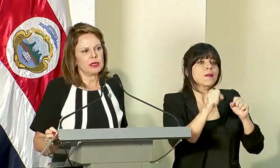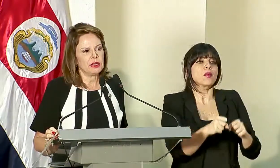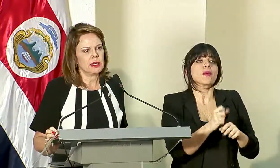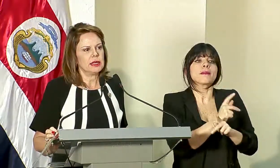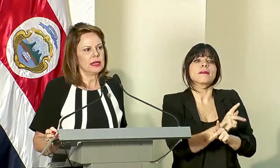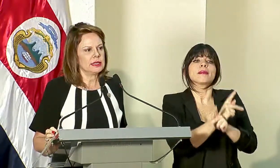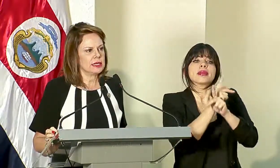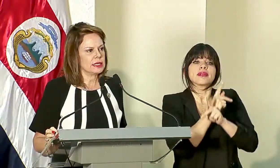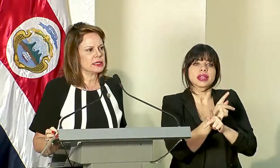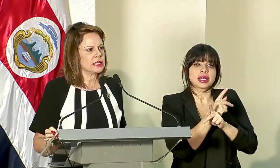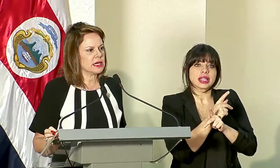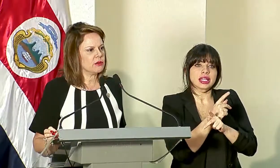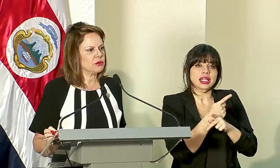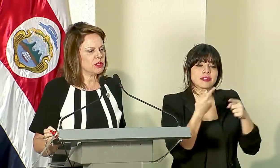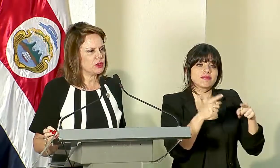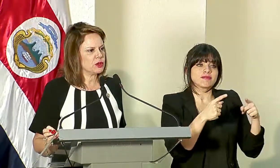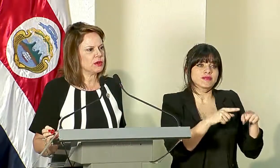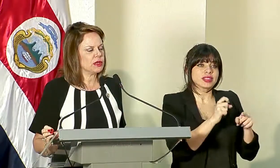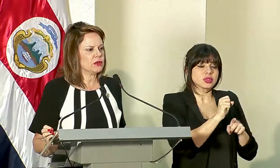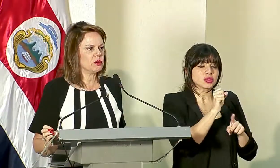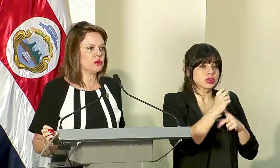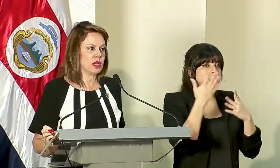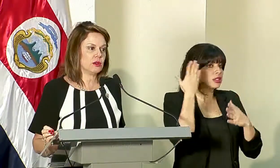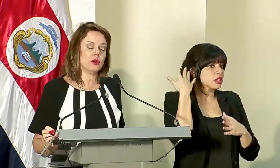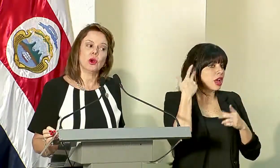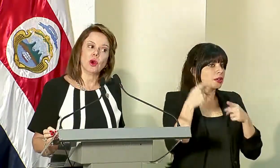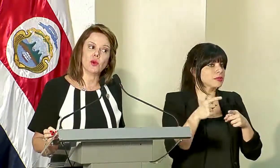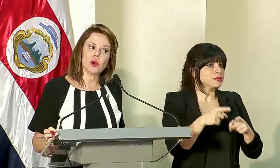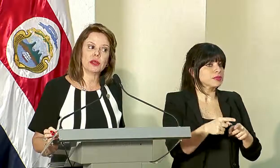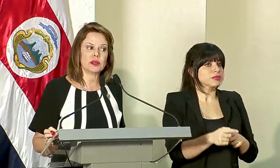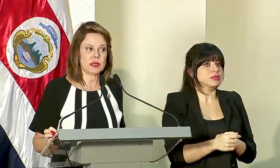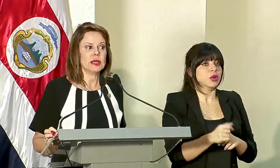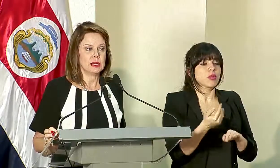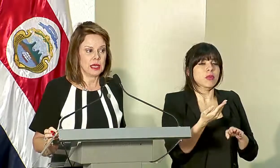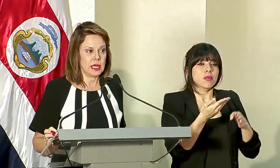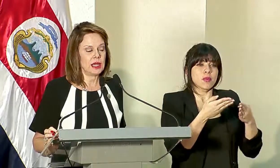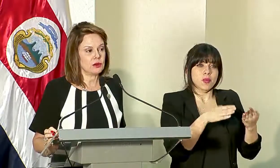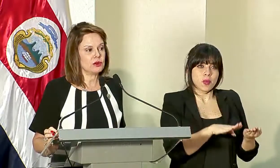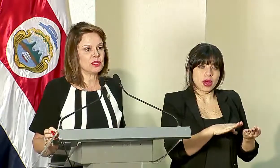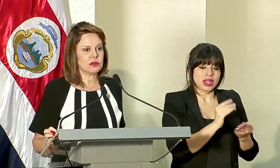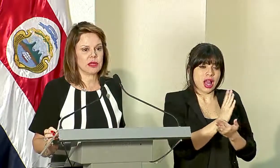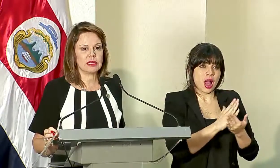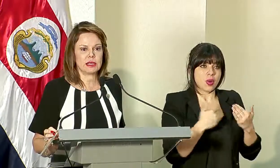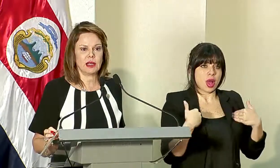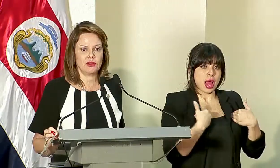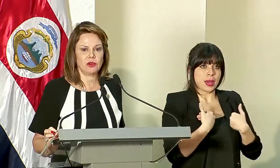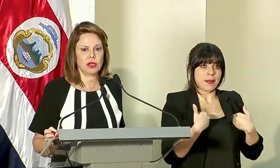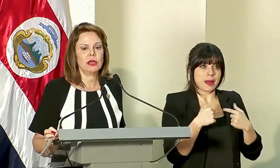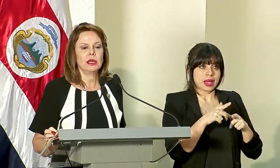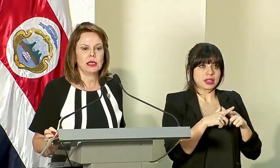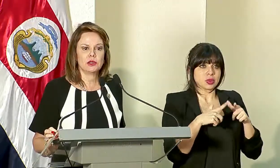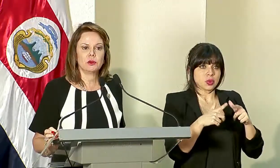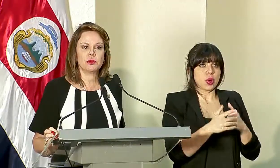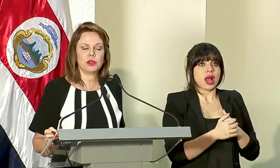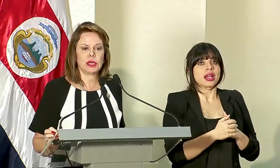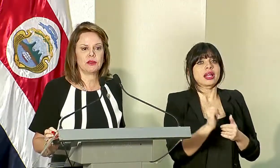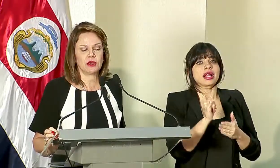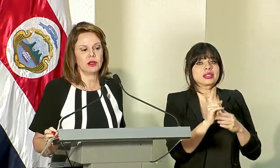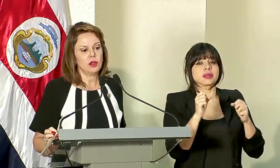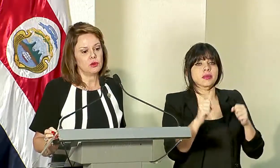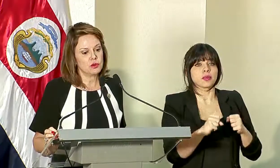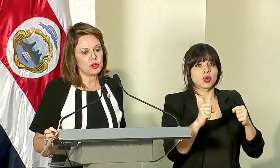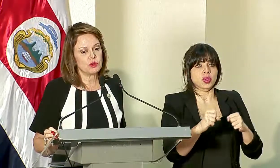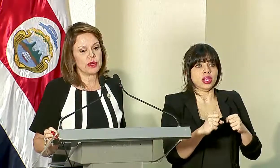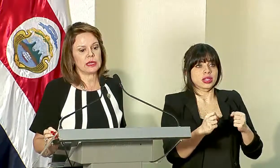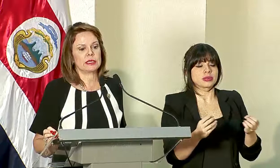prevenir las desgracias que ya hemos visto que han venido ocurriendo con muertes de algunos animales en la zona y esto podría